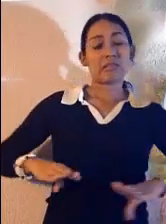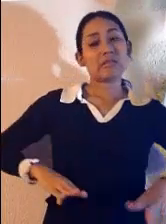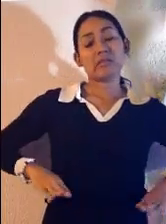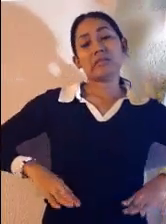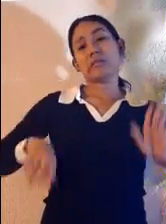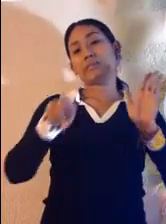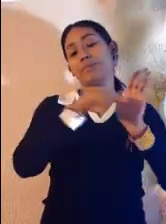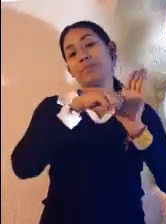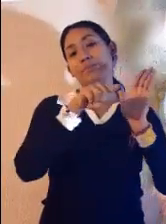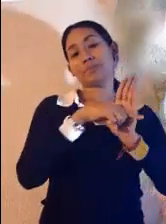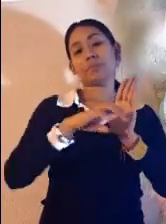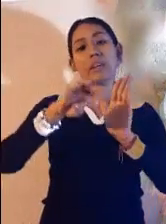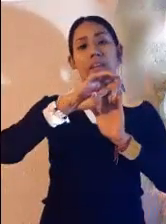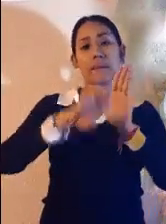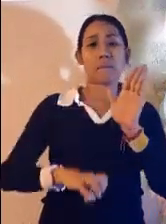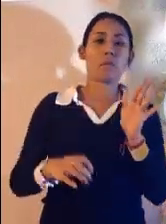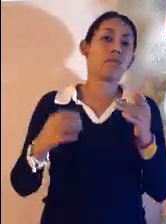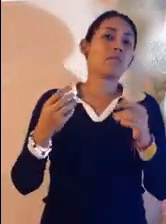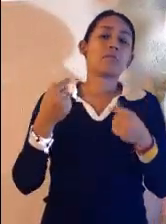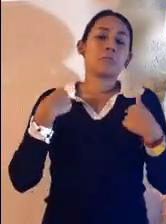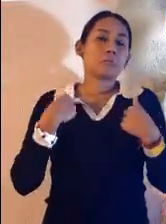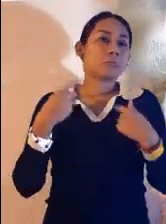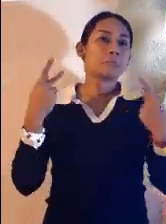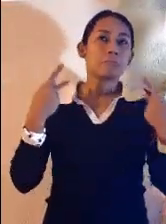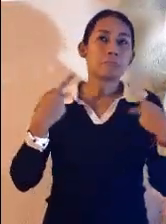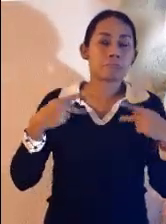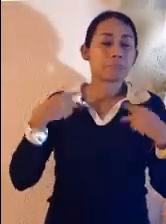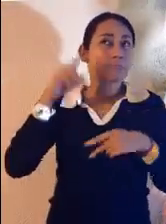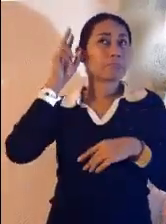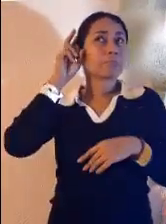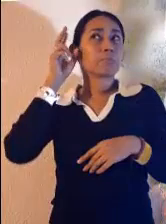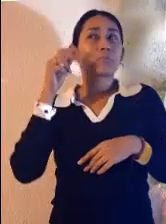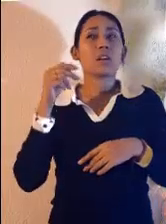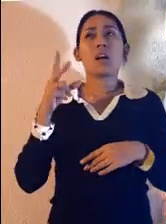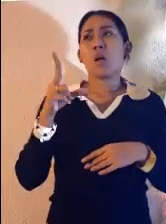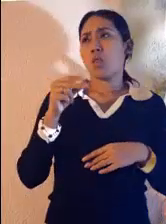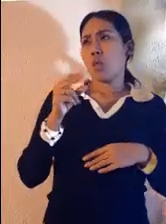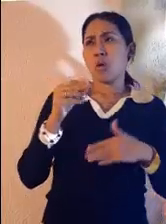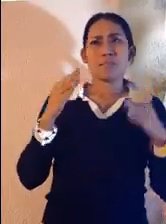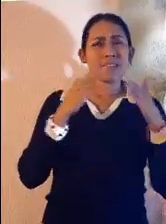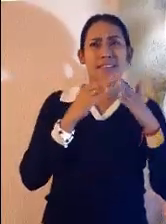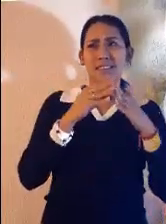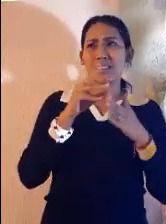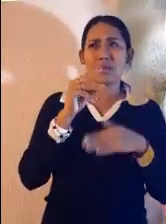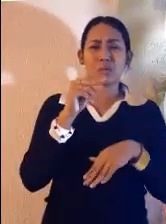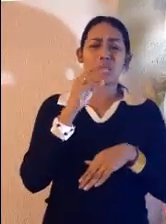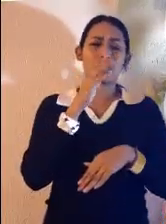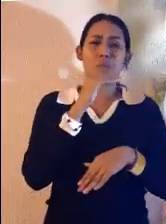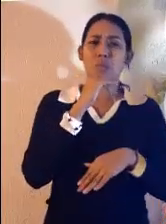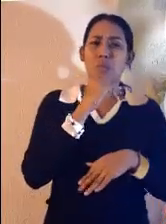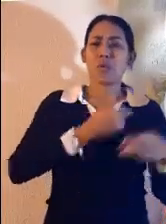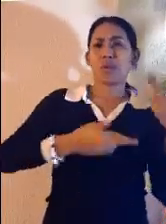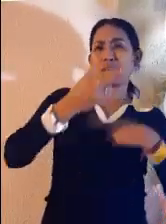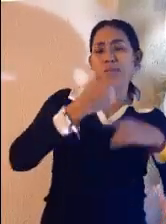Por ejemplo, alguna vez he escuchado que determinada persona no quiere acercarse a la Eucaristía porque no ha logrado